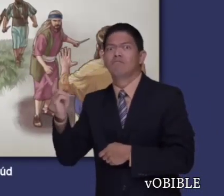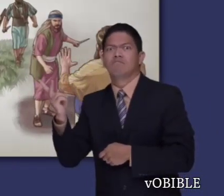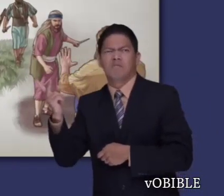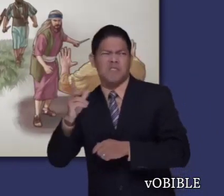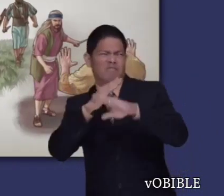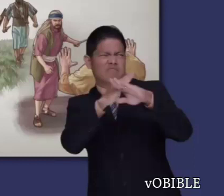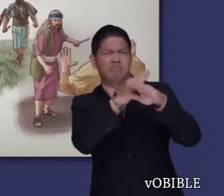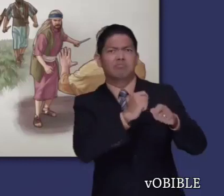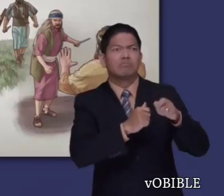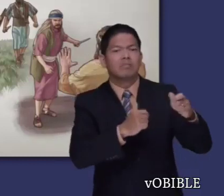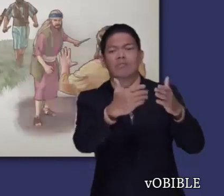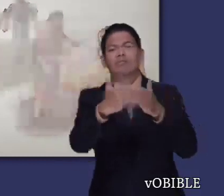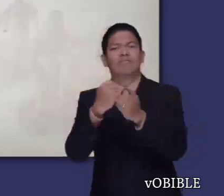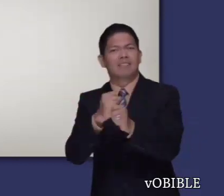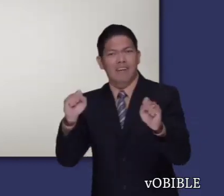Mesopotamia y Moab.